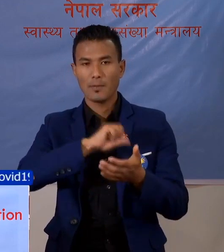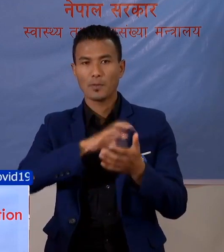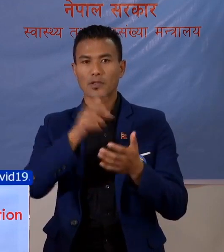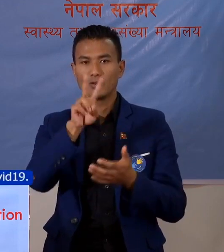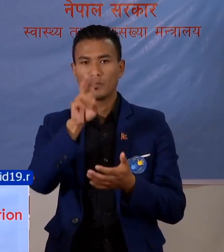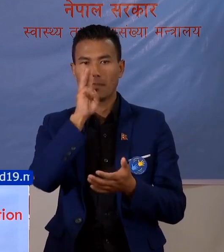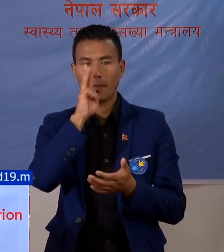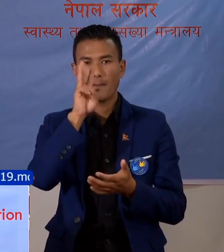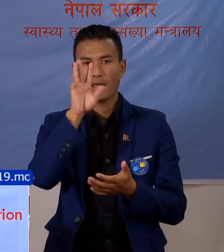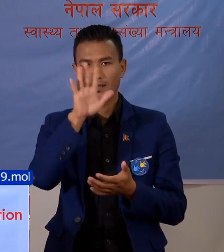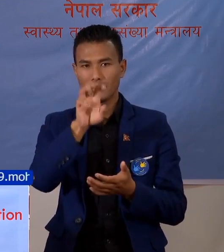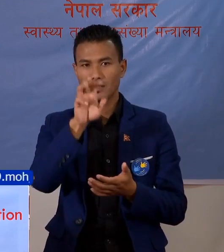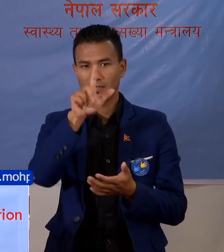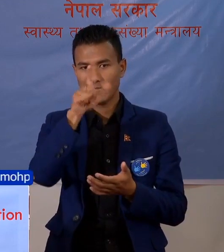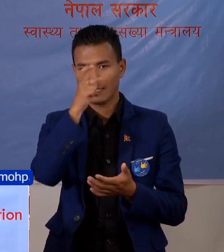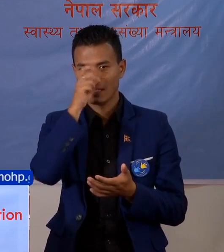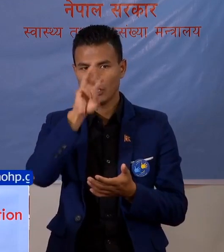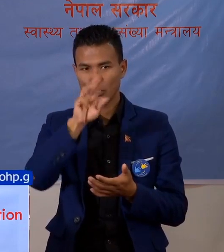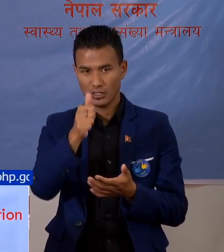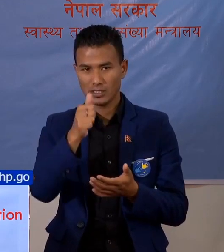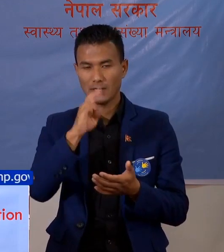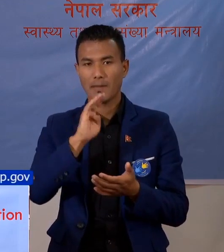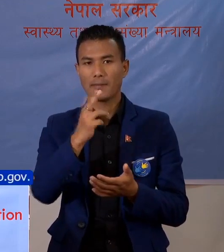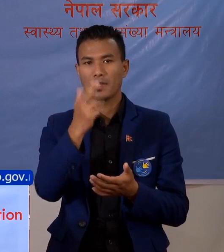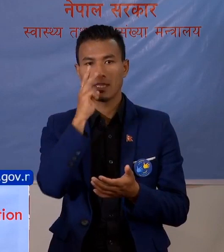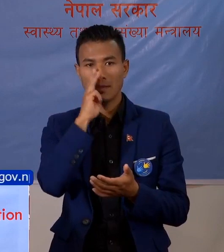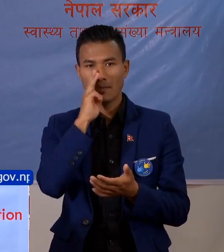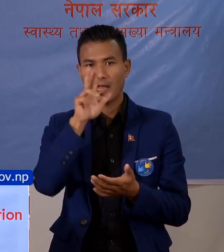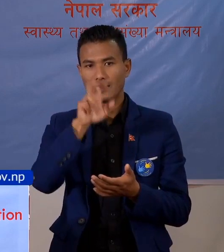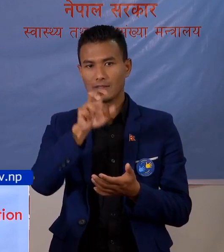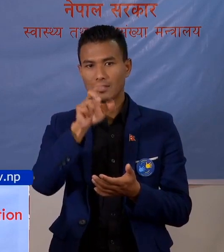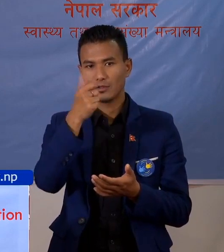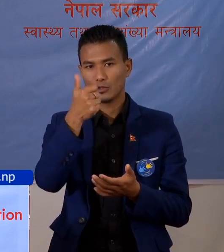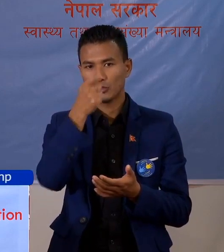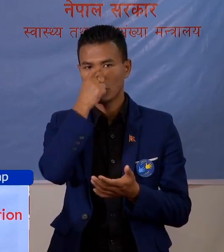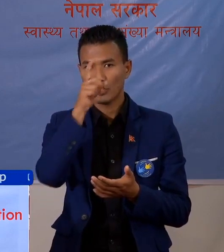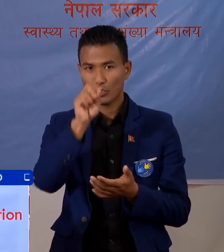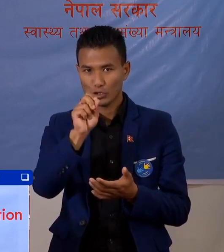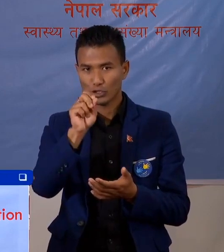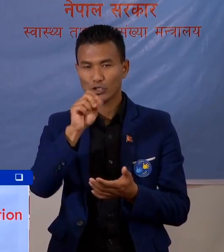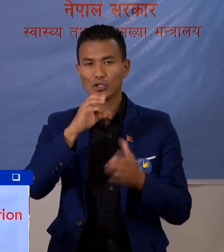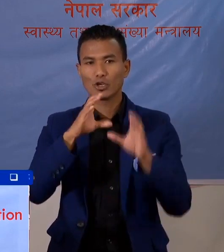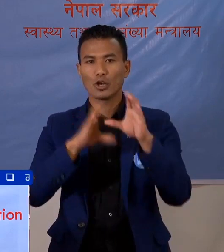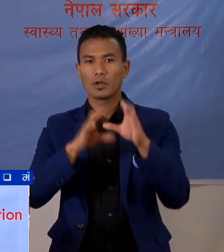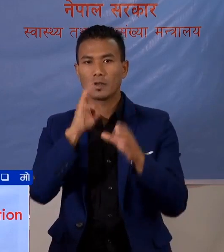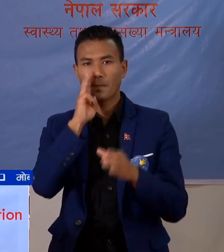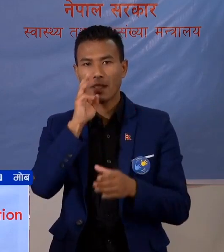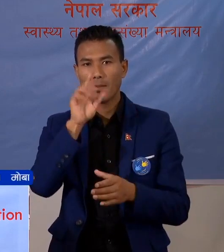,737, भागमती प्रदेश मां 8,610, गंड़की